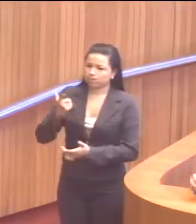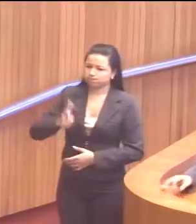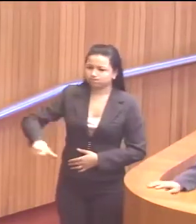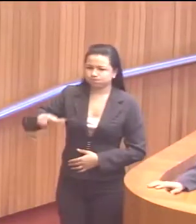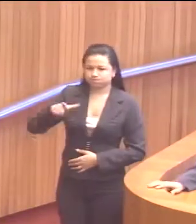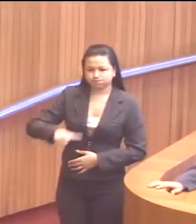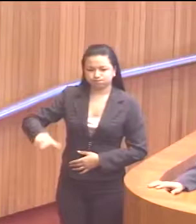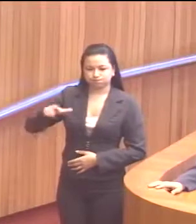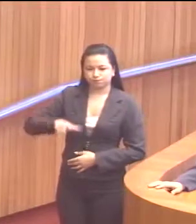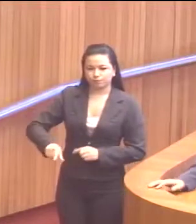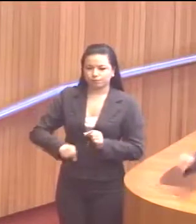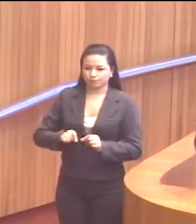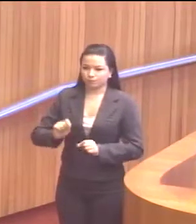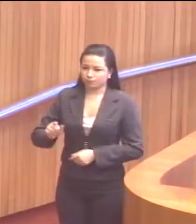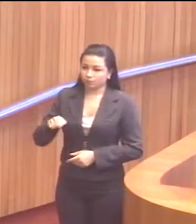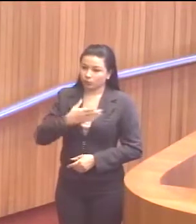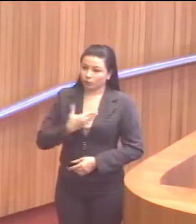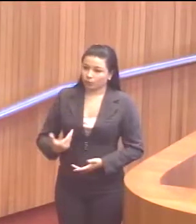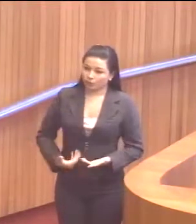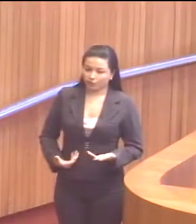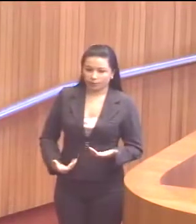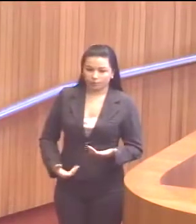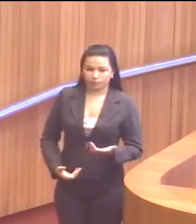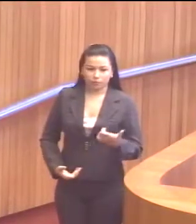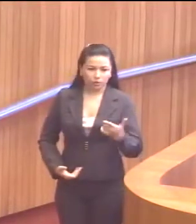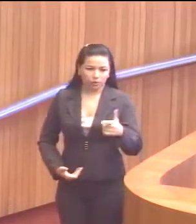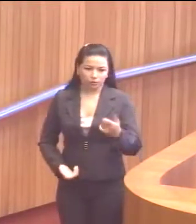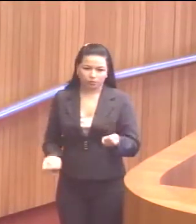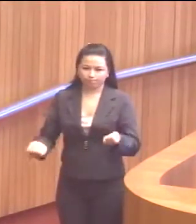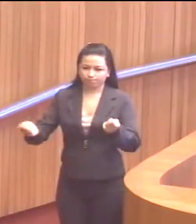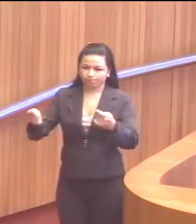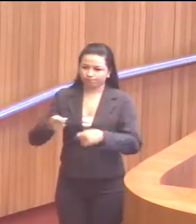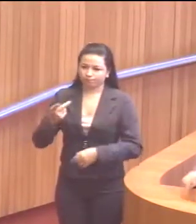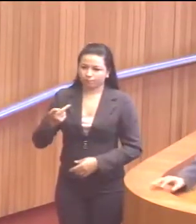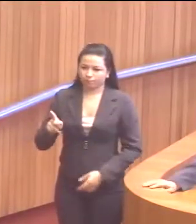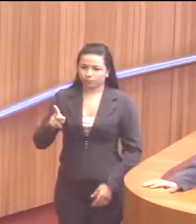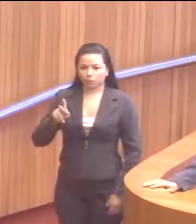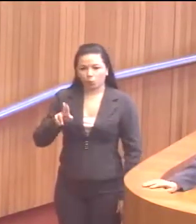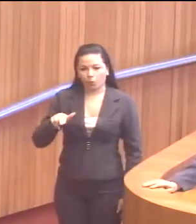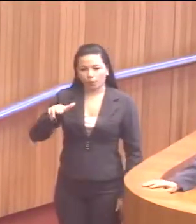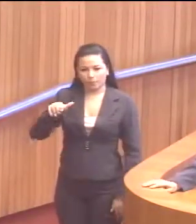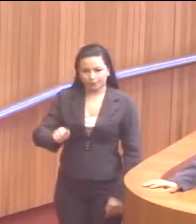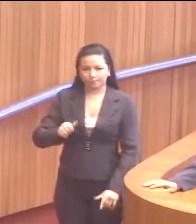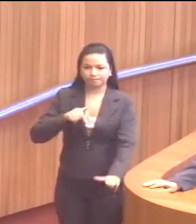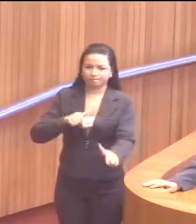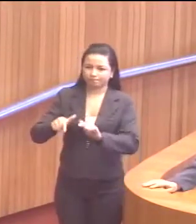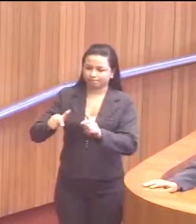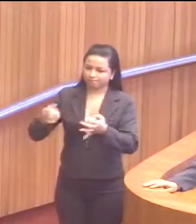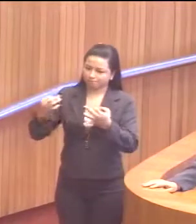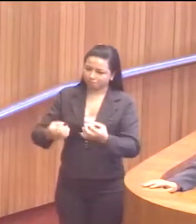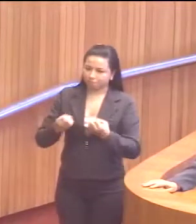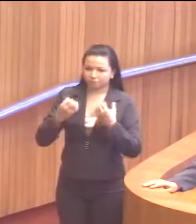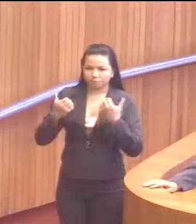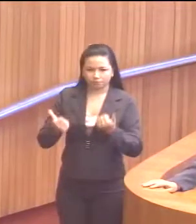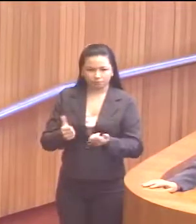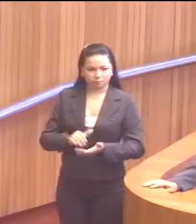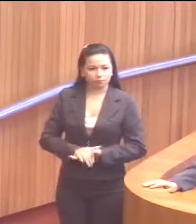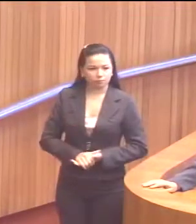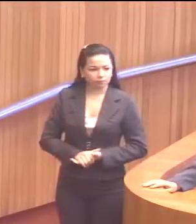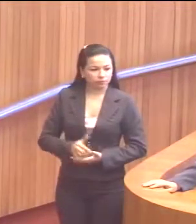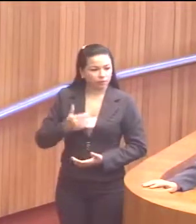sucessivos de governo que não dão as condições para que a UEMA possa funcionar adequadamente.